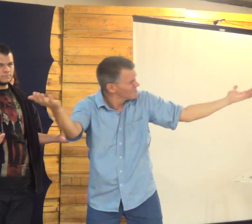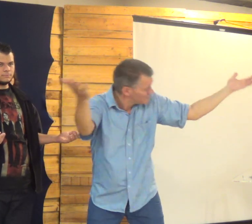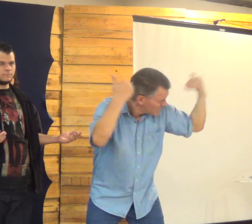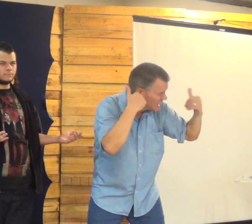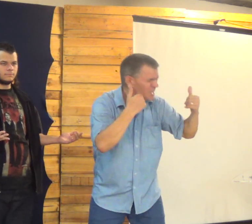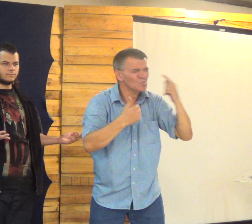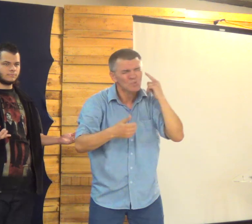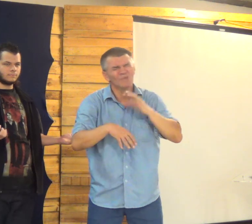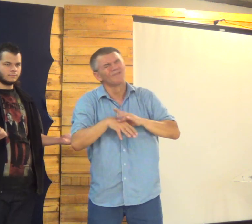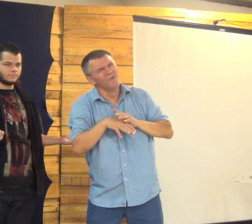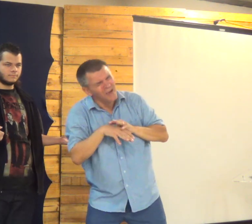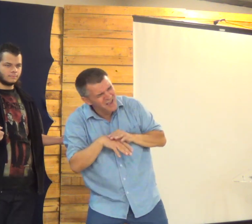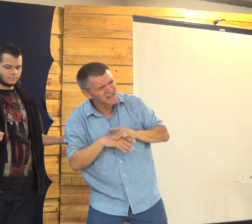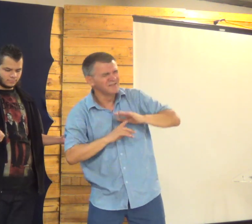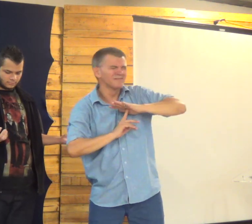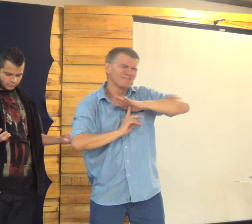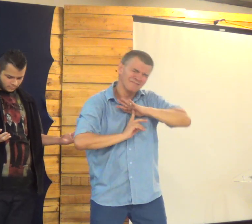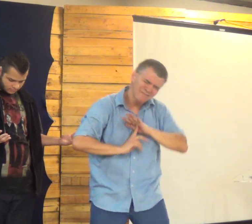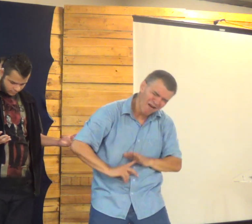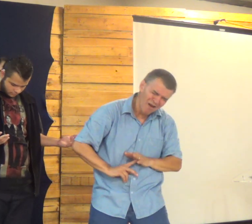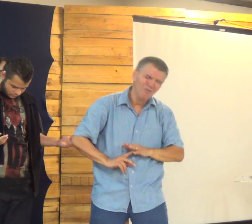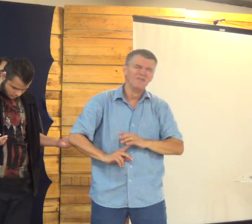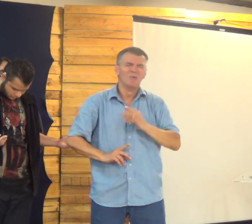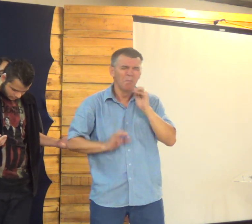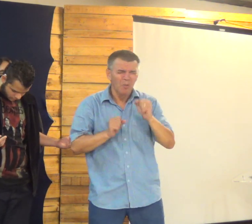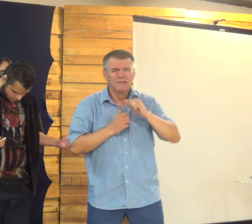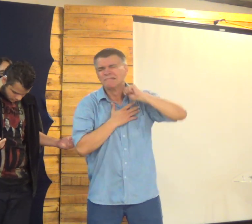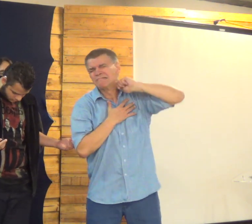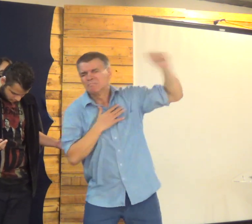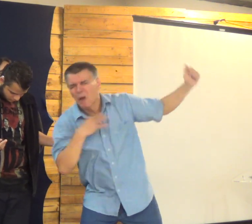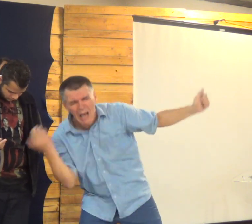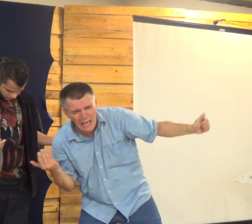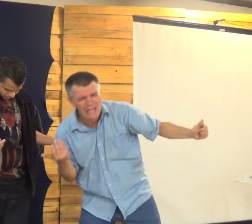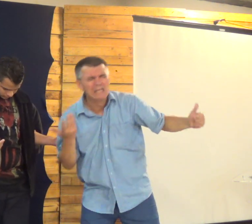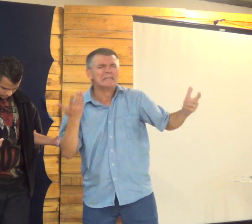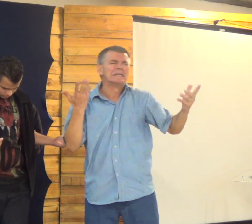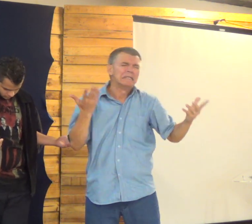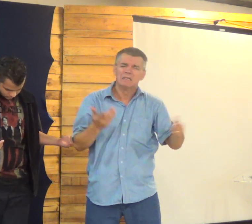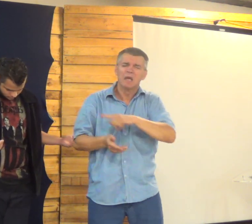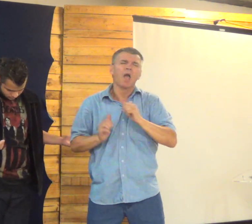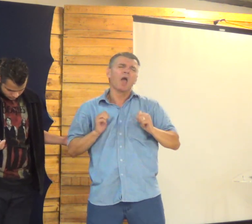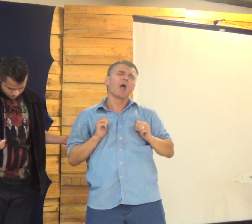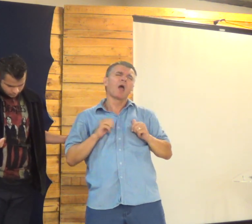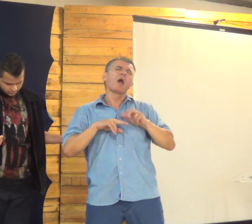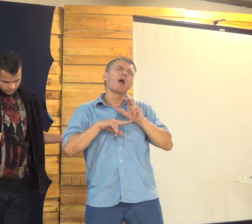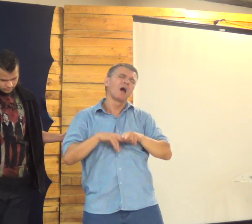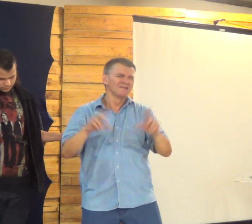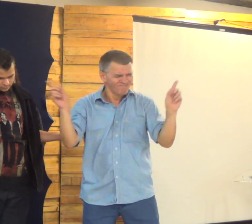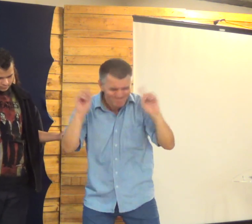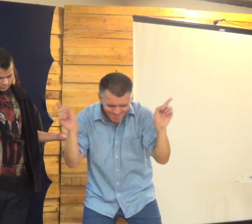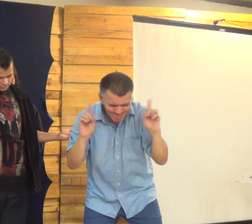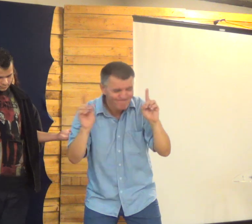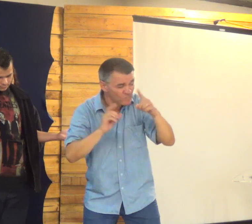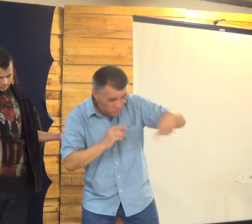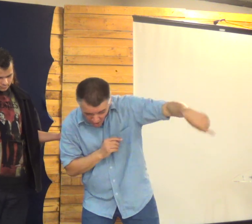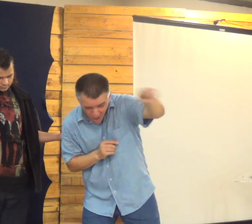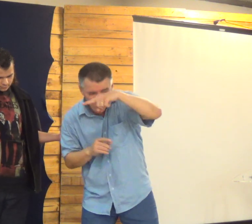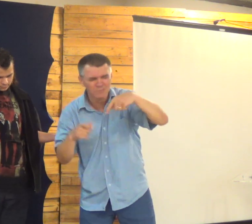perdidas Deus Precisa voltar para casa Pessoas depressivas Que estão doentes Que pensam se matar E nós aqui Sem fazer